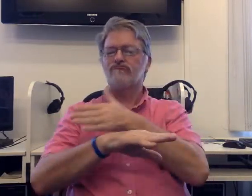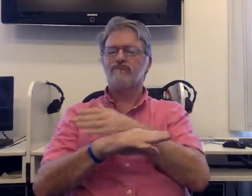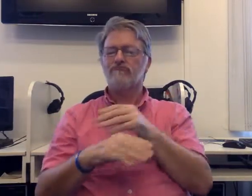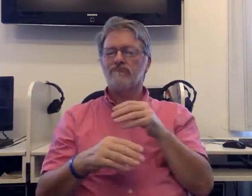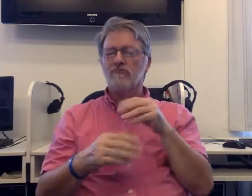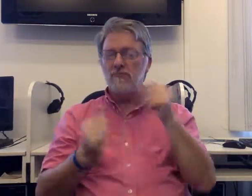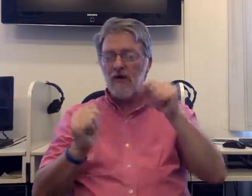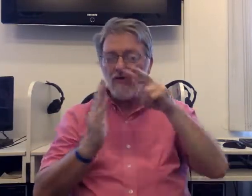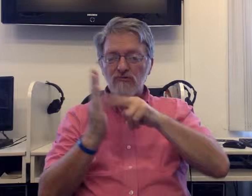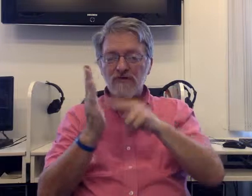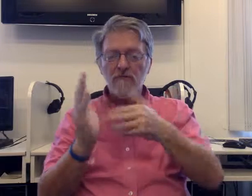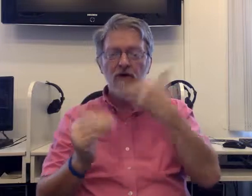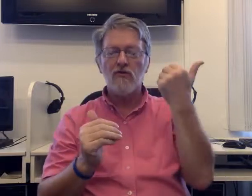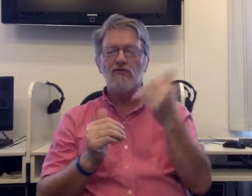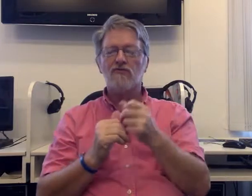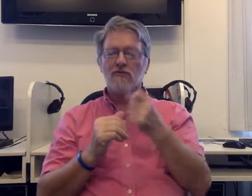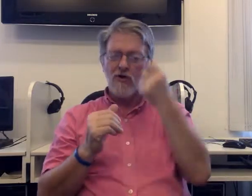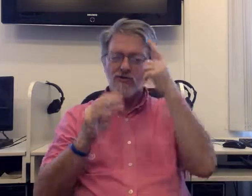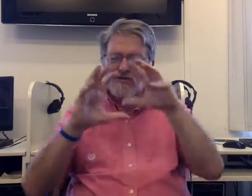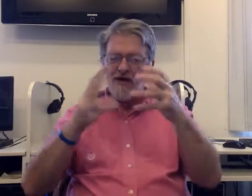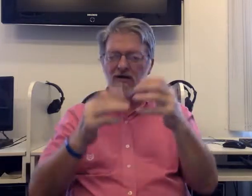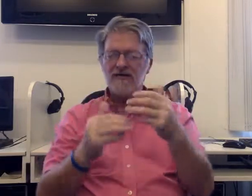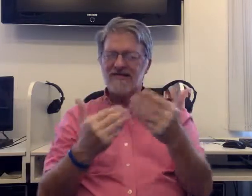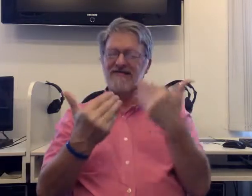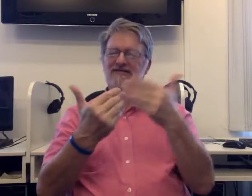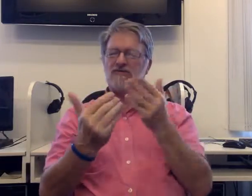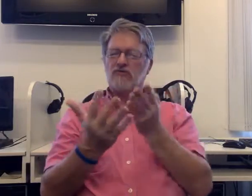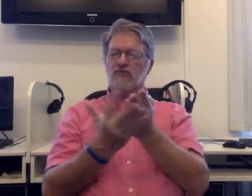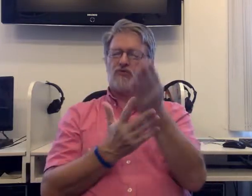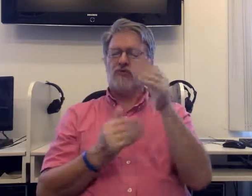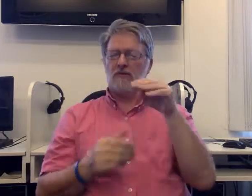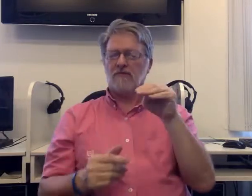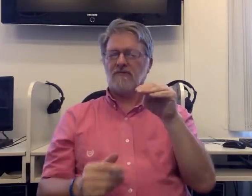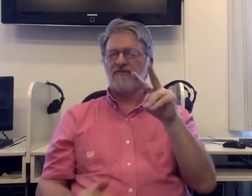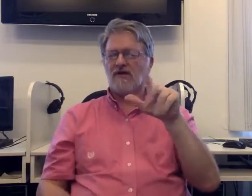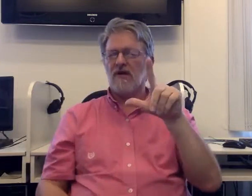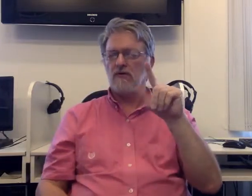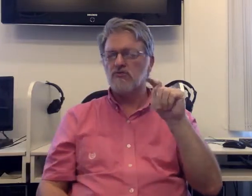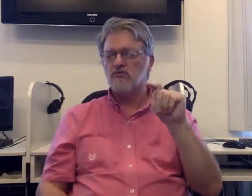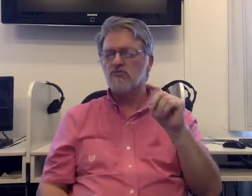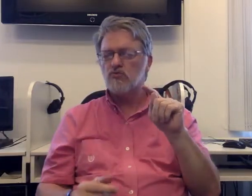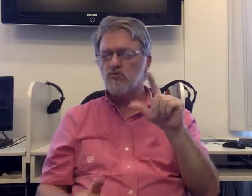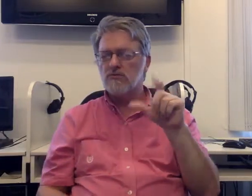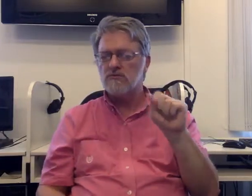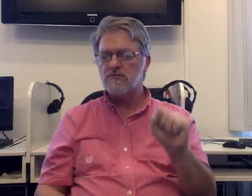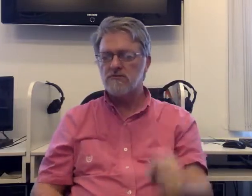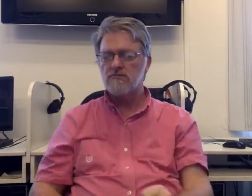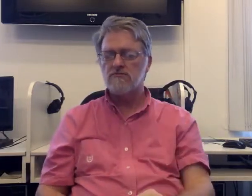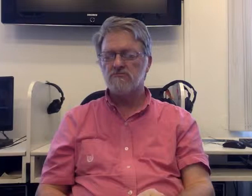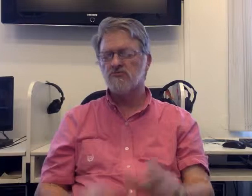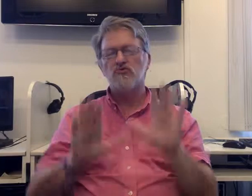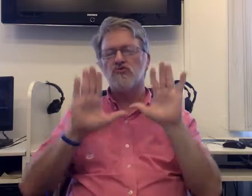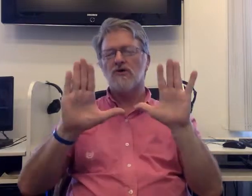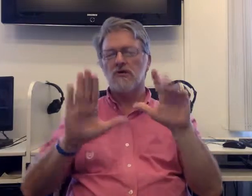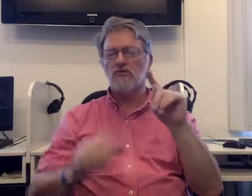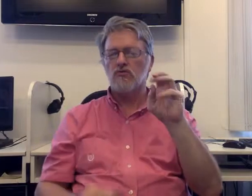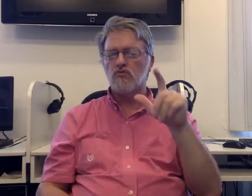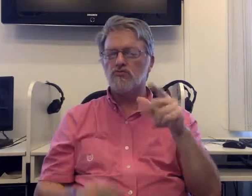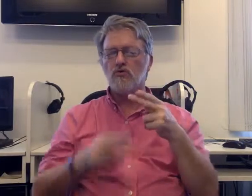že to funguje opravdu velmi dobře. A opravdu to můžu vidět a dokázat, jak děti, které se potřebují učit primárně vizuálně, tak